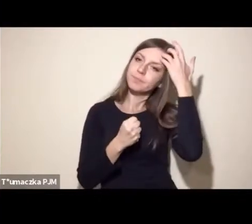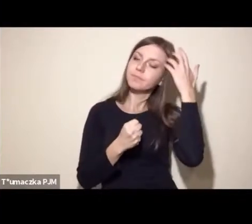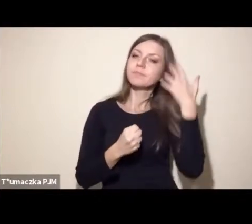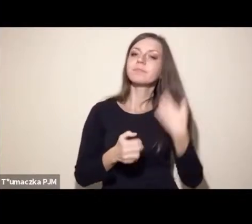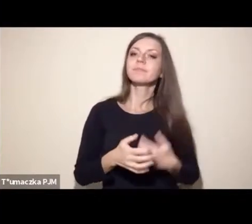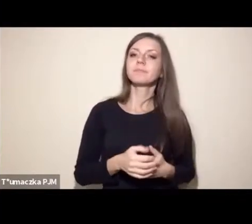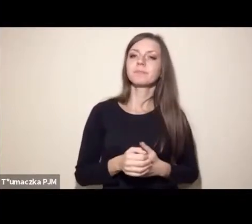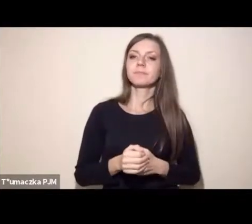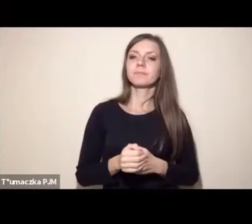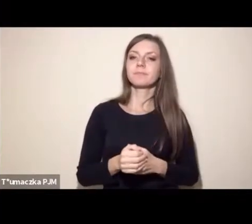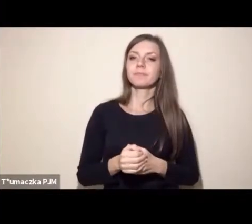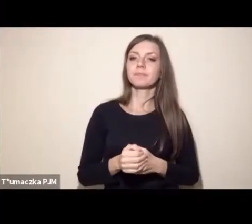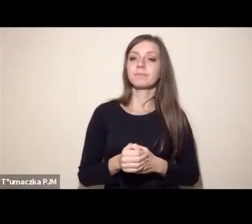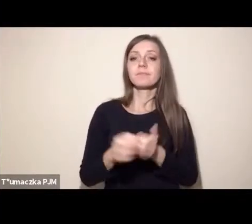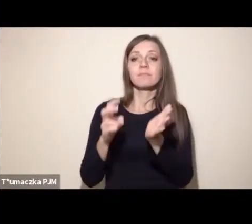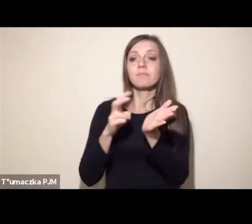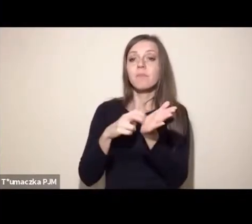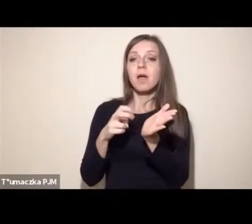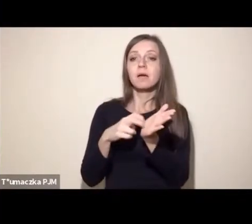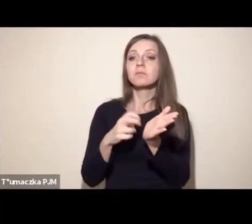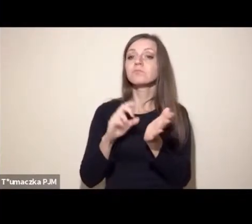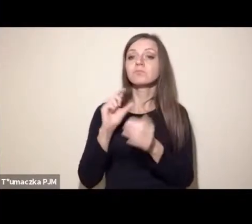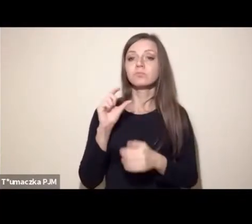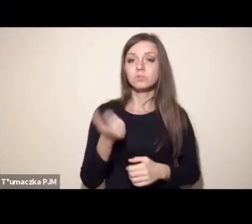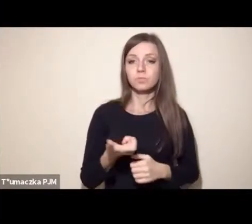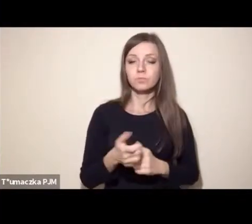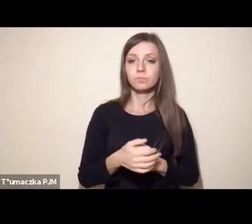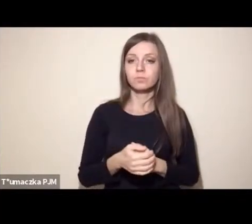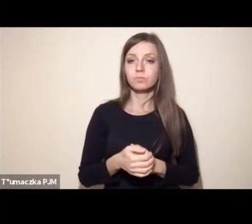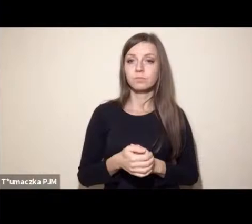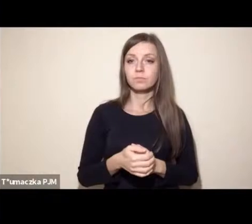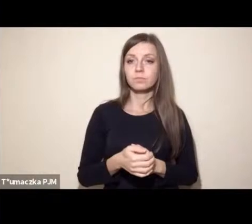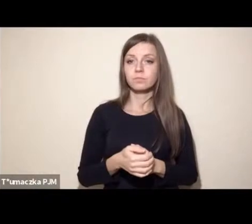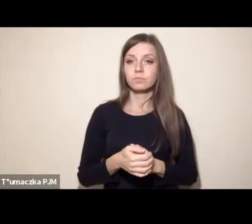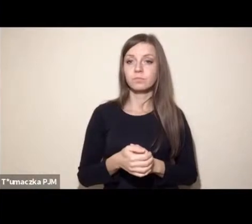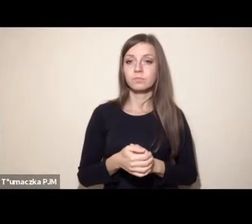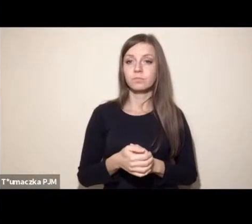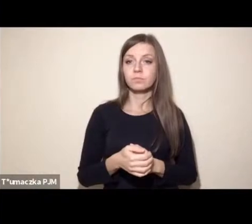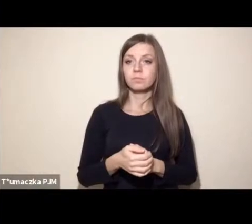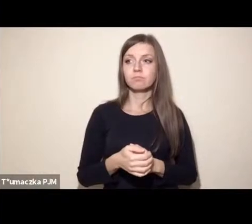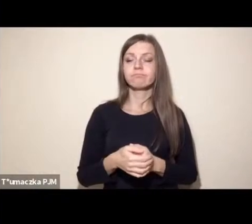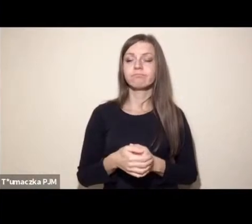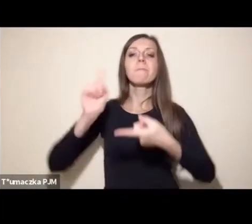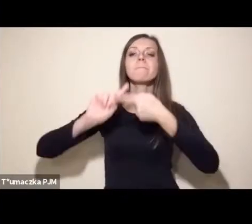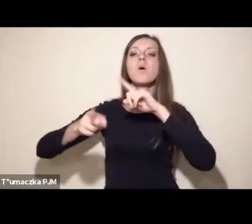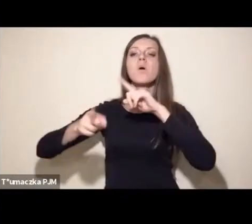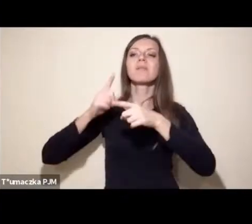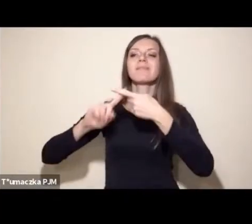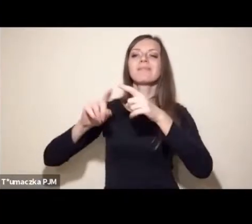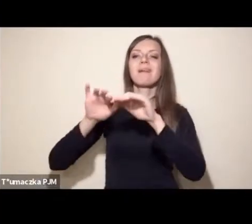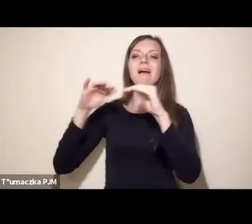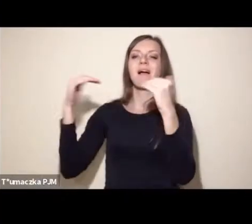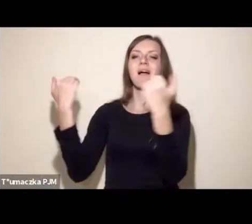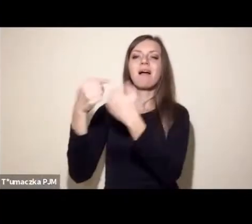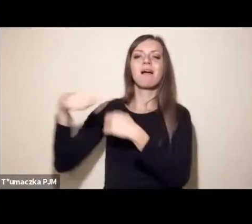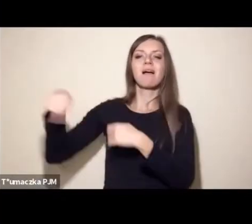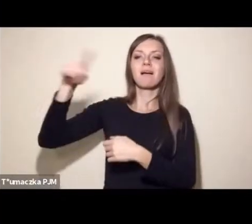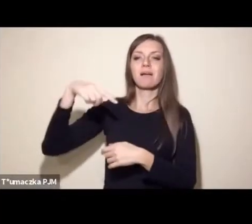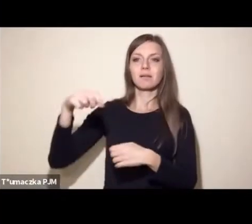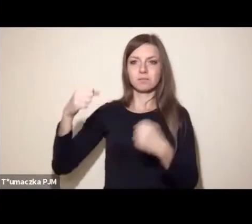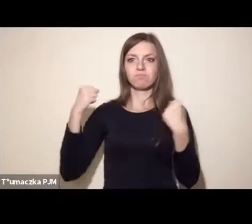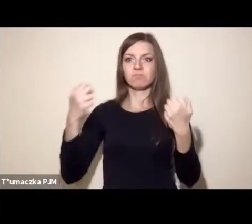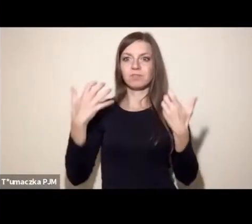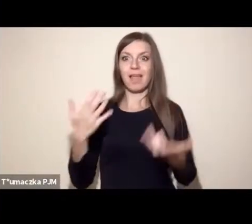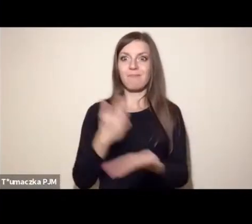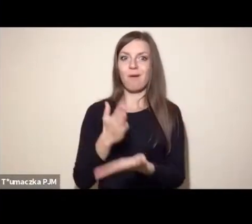to jest brak dostatecznie dużej woli politycznej, brak silnej woli politycznej tej